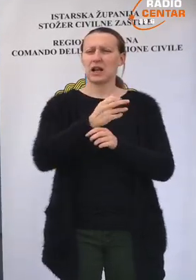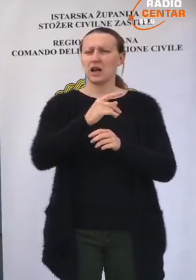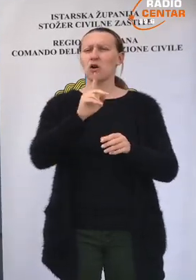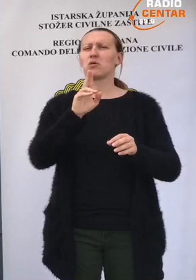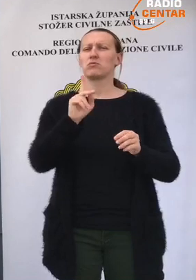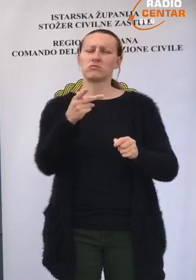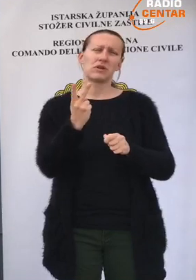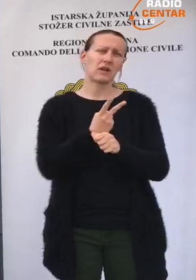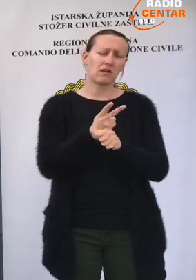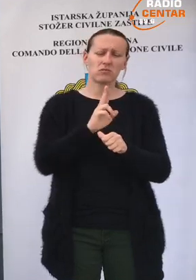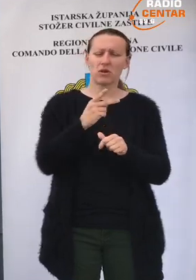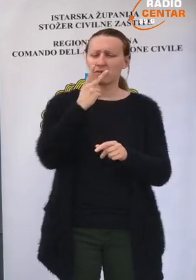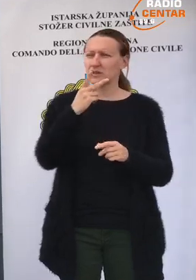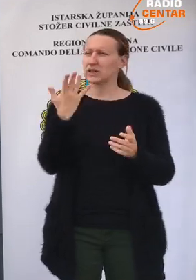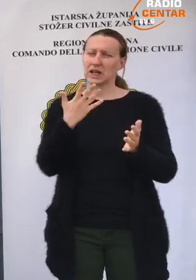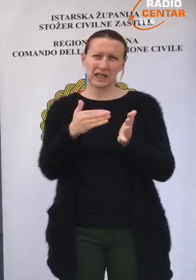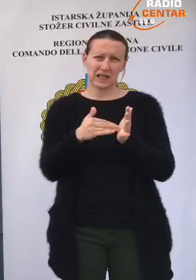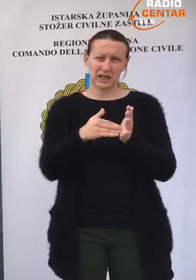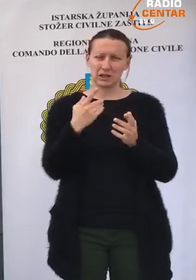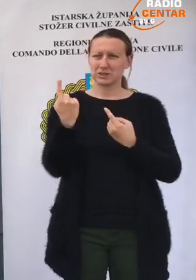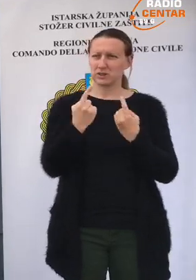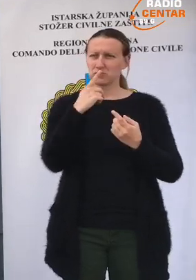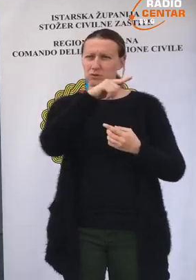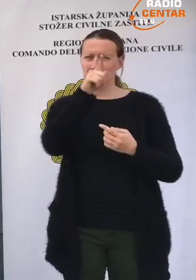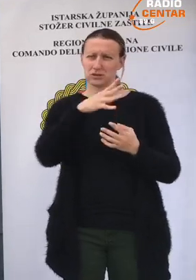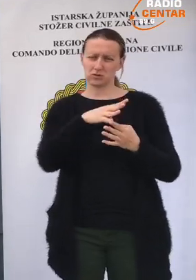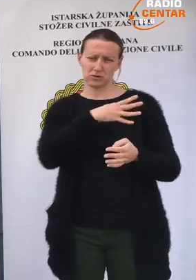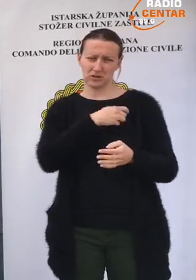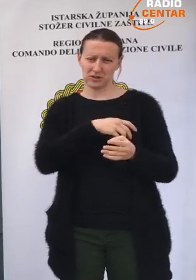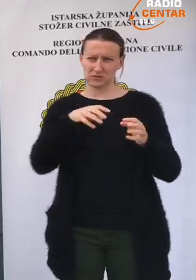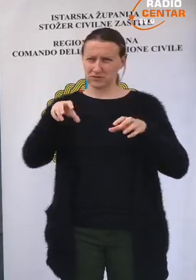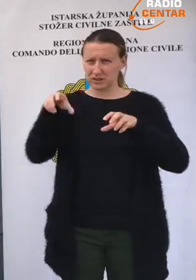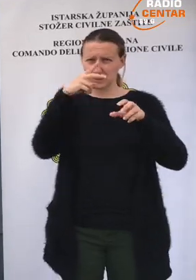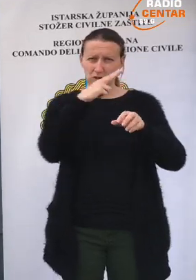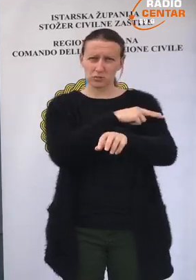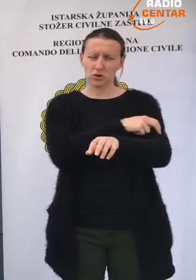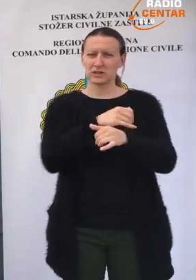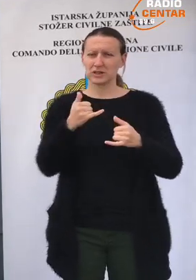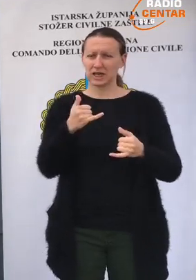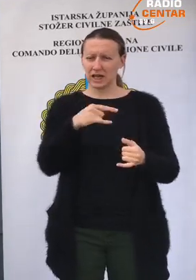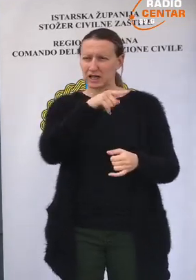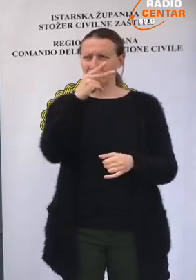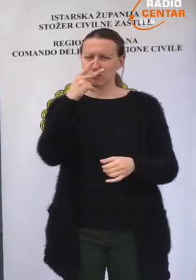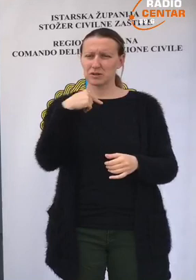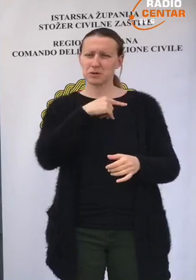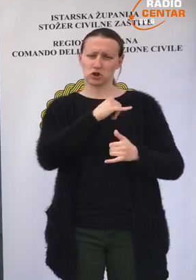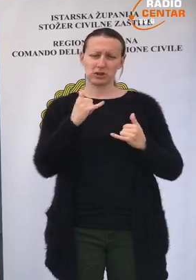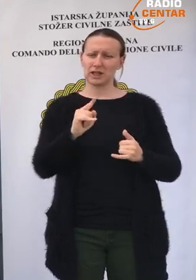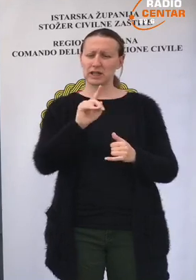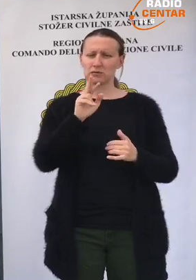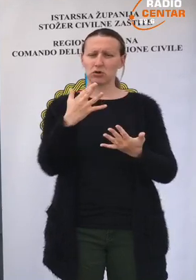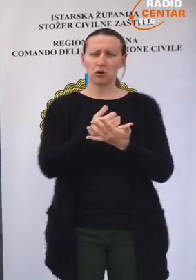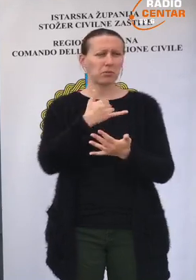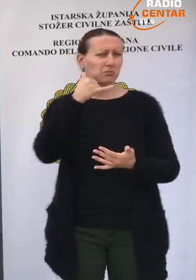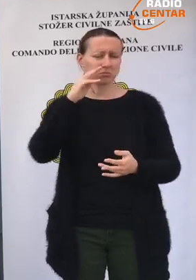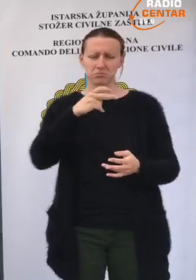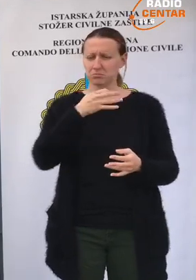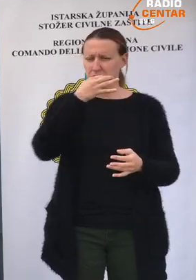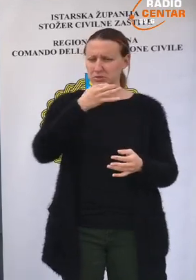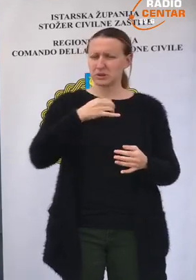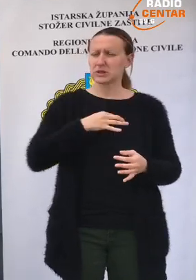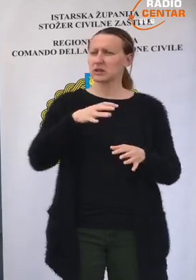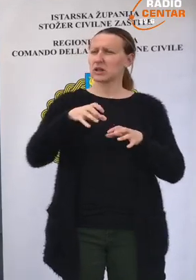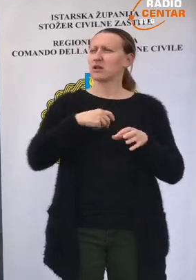nego da se prilagođava situaciju. Kako je stanje u hrvatskim zdravstvenim ustanova u ovom trenutku, mi do sada nismo dobili niti